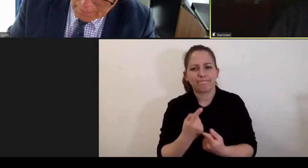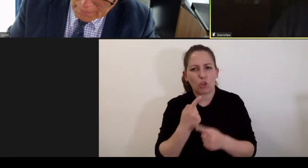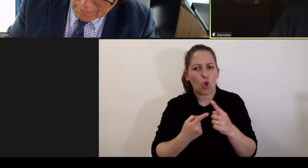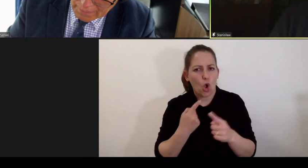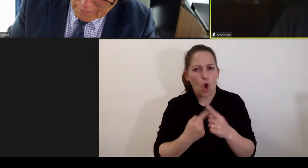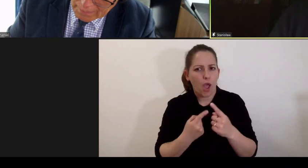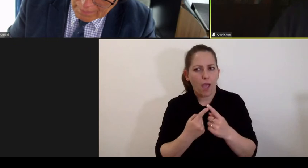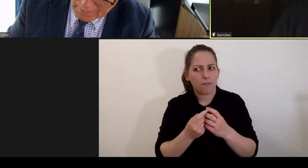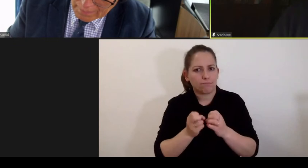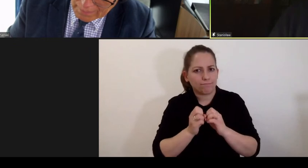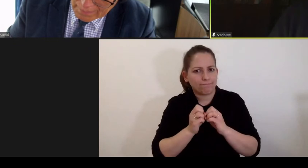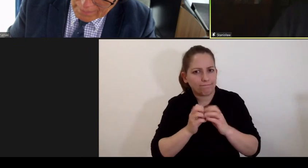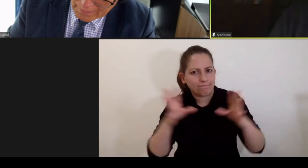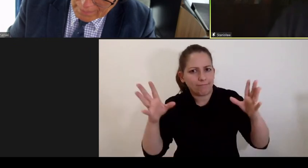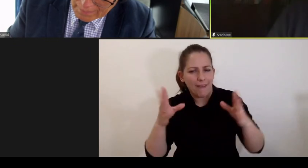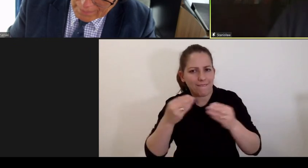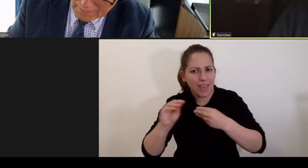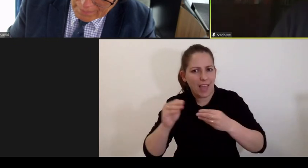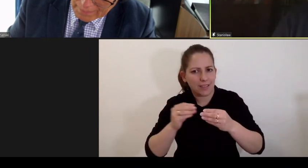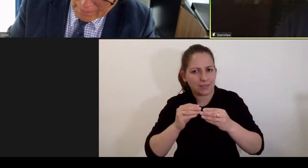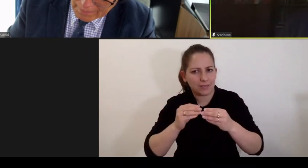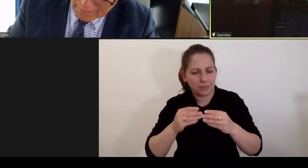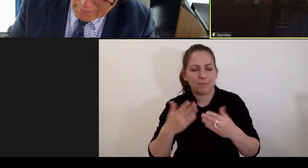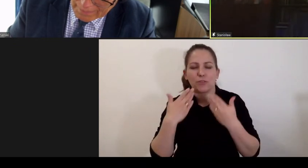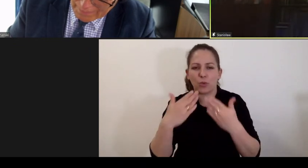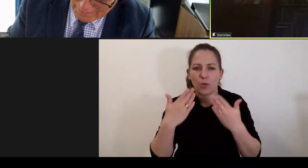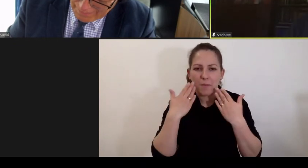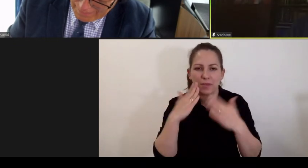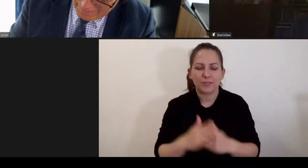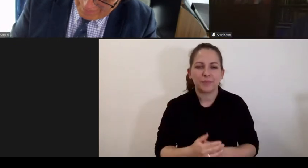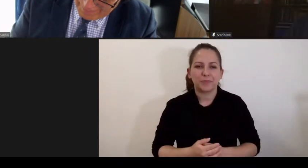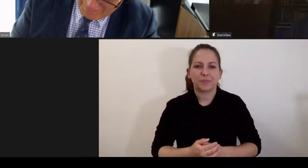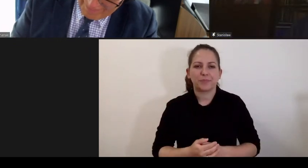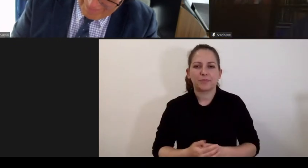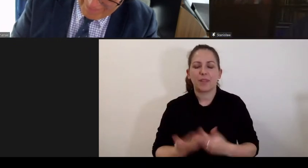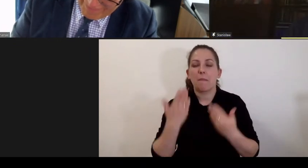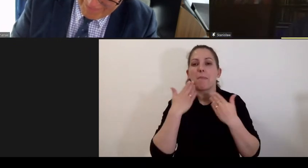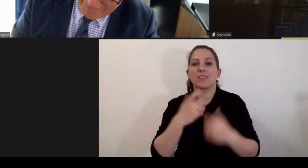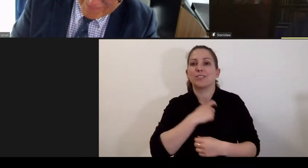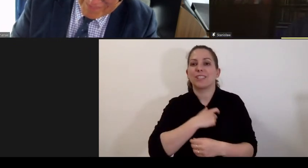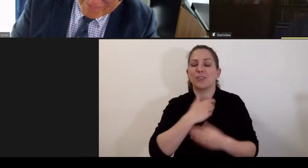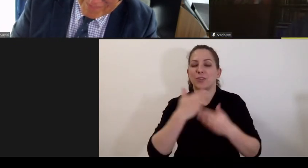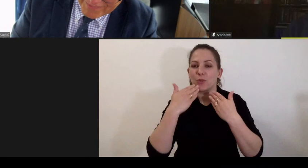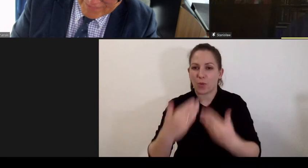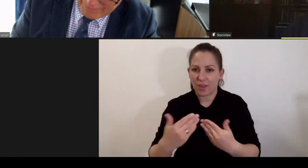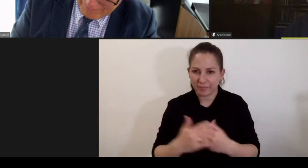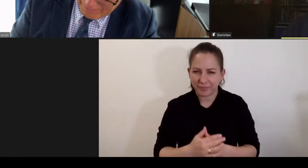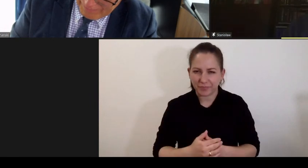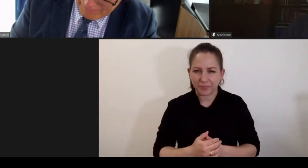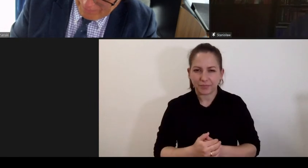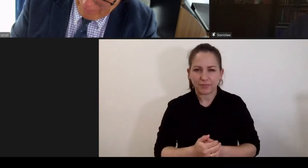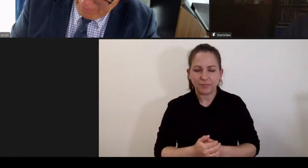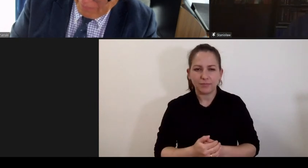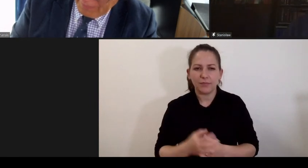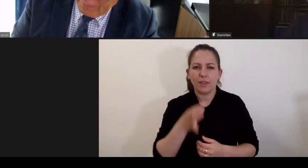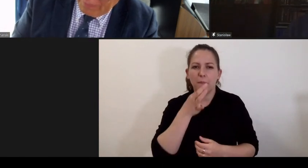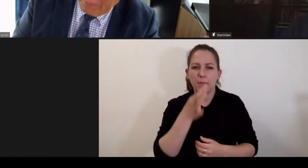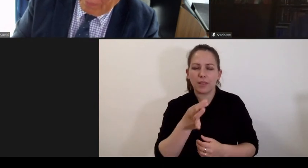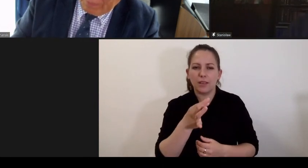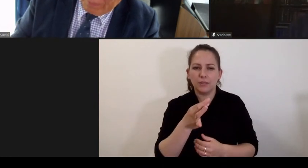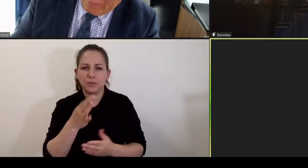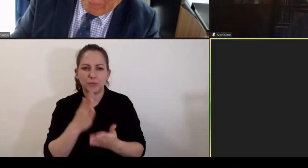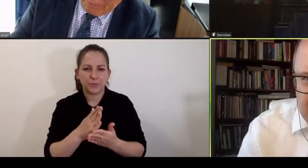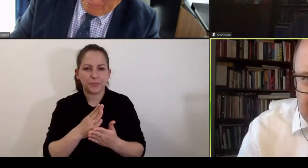rozświetlić horyzont. Dziękuję bardzo. Bardzo serdecznie dziękuję panie sędziom za różne pytania i uwagi.